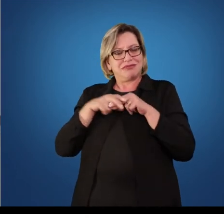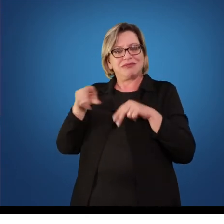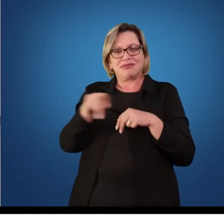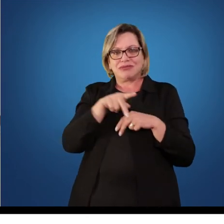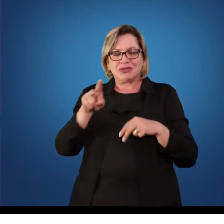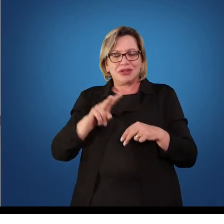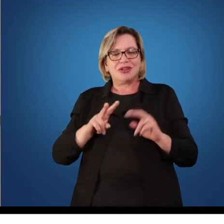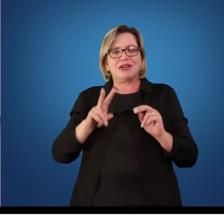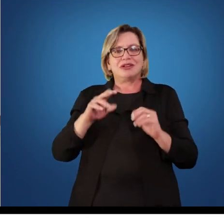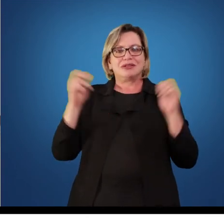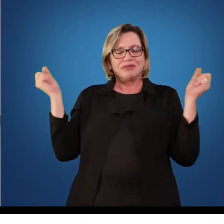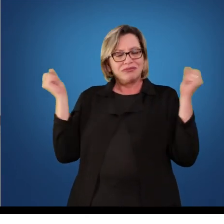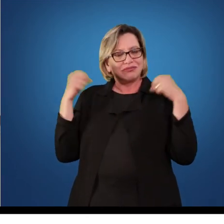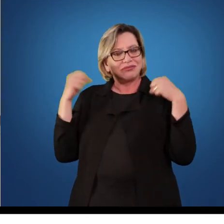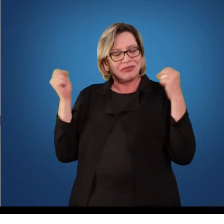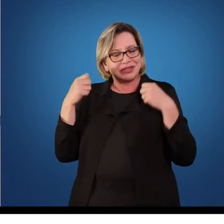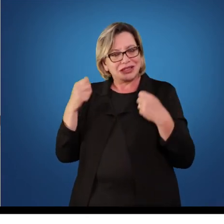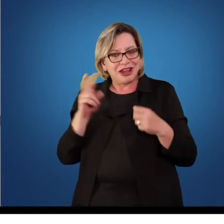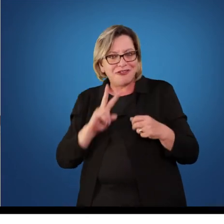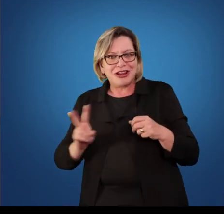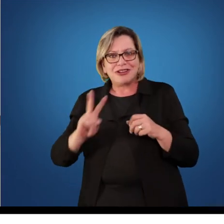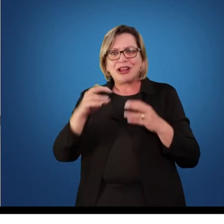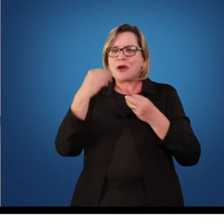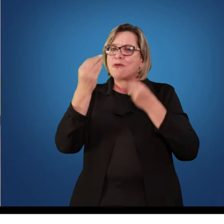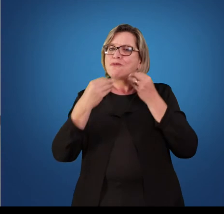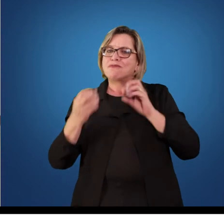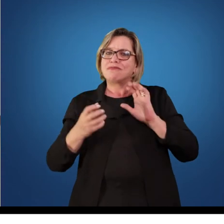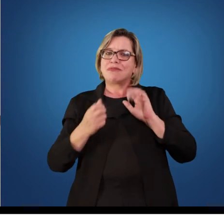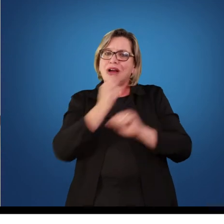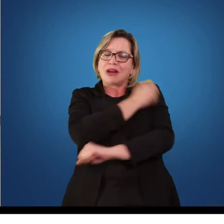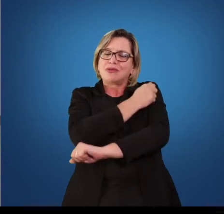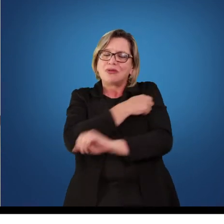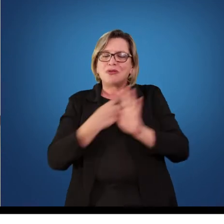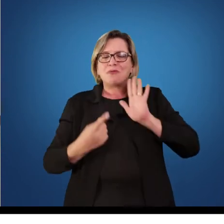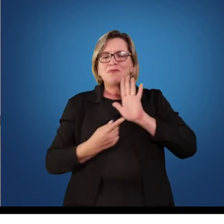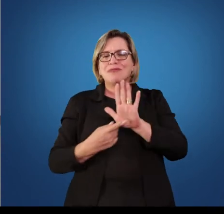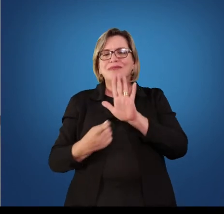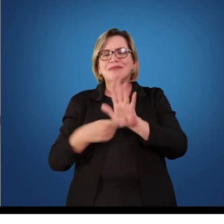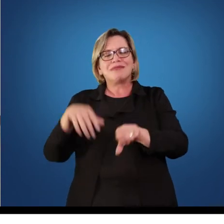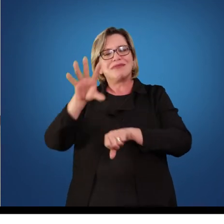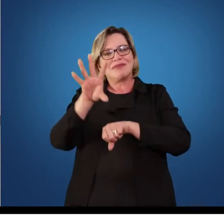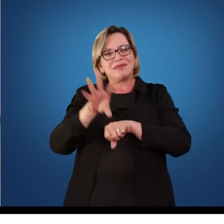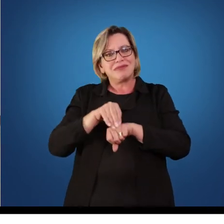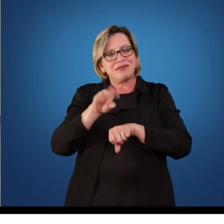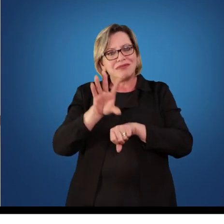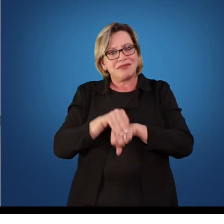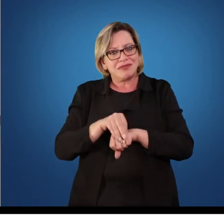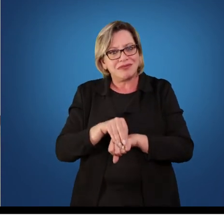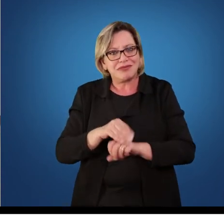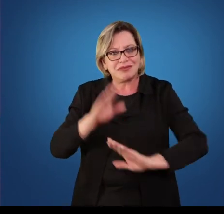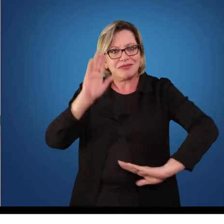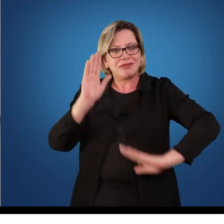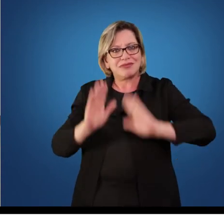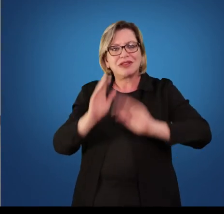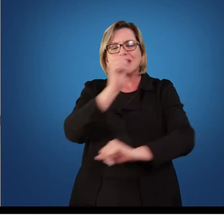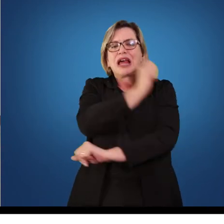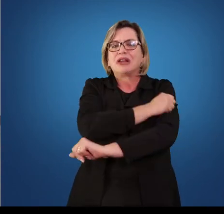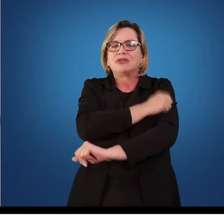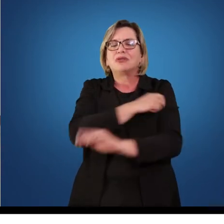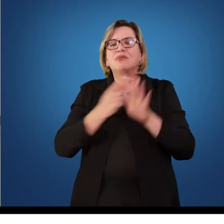apresentam, manifestam os seus conhecimentos. Muitas vezes, os alunos manifestam o que aprenderam de diferentes